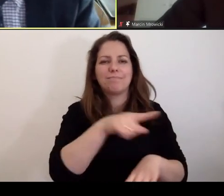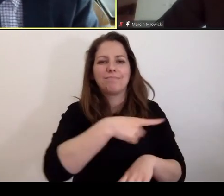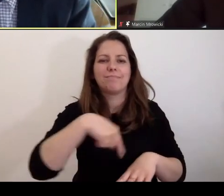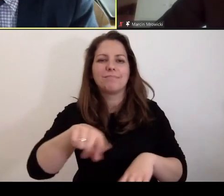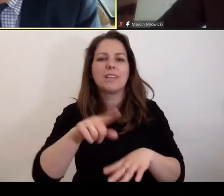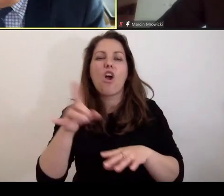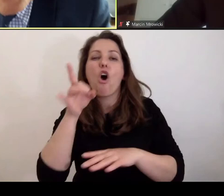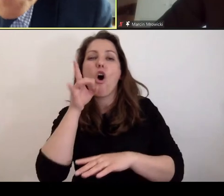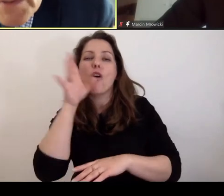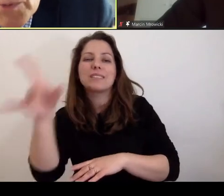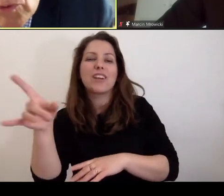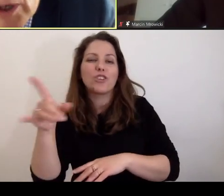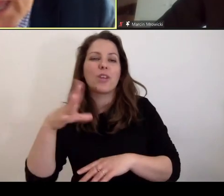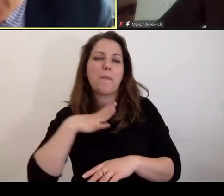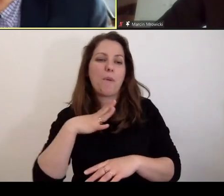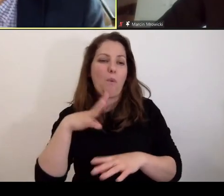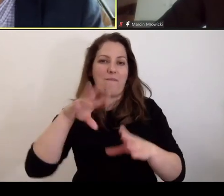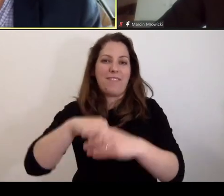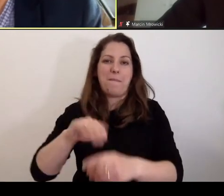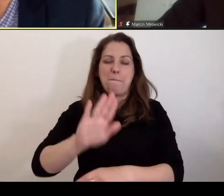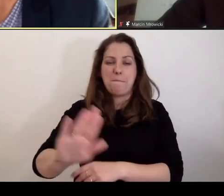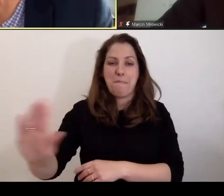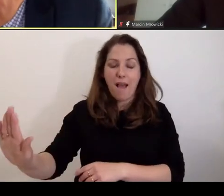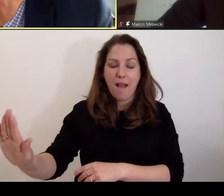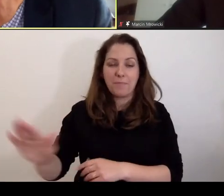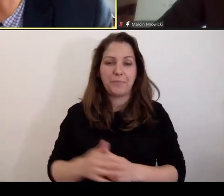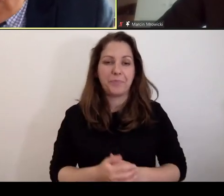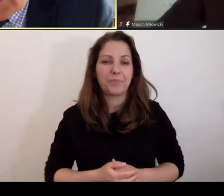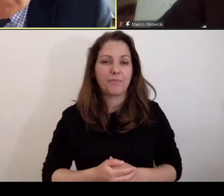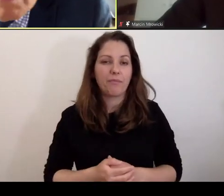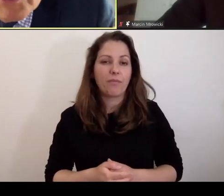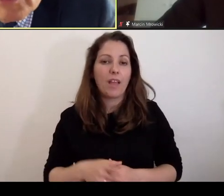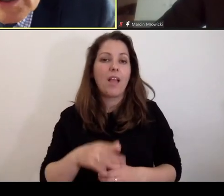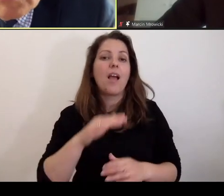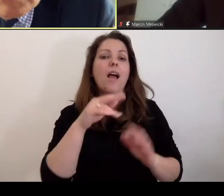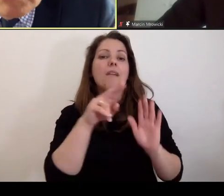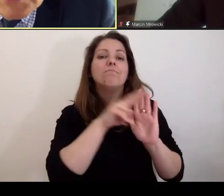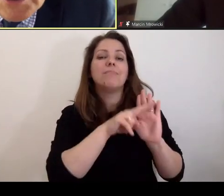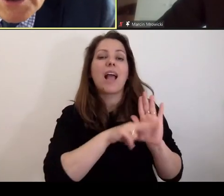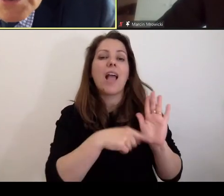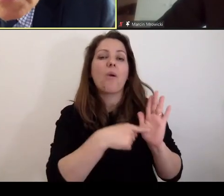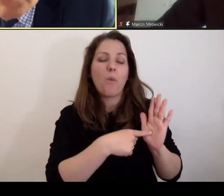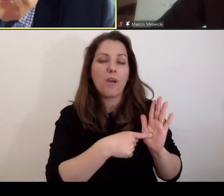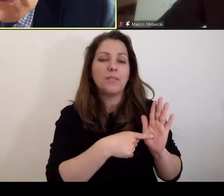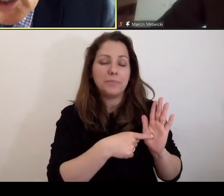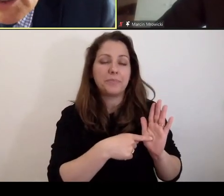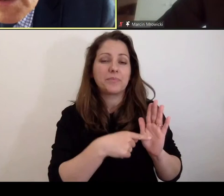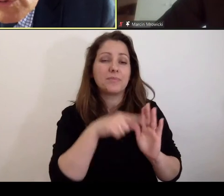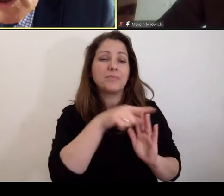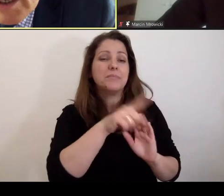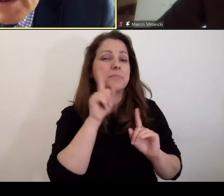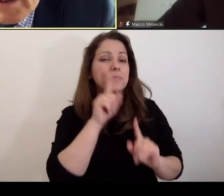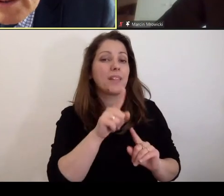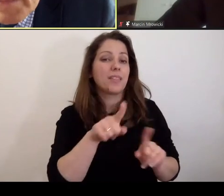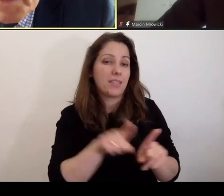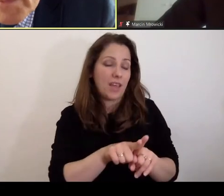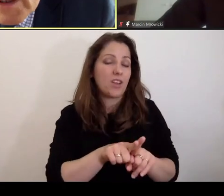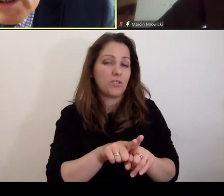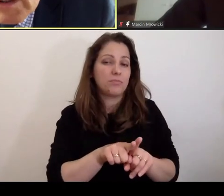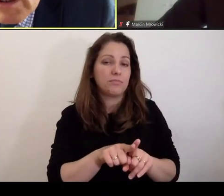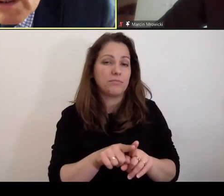oskarżyciel dysponuje i zgodnie z regułami kontradyktoryjnej gry również następuje